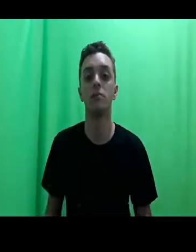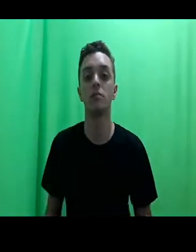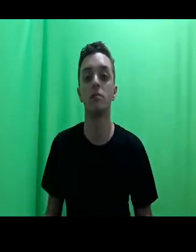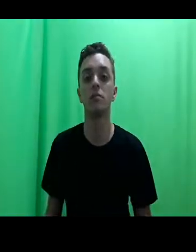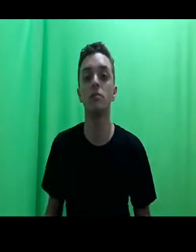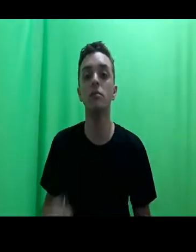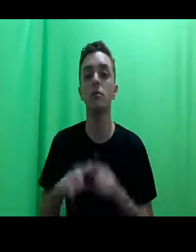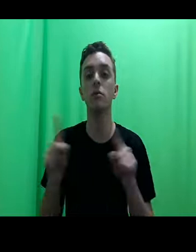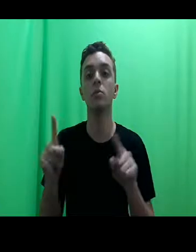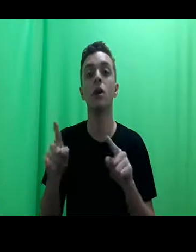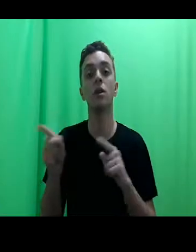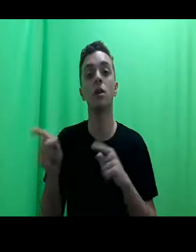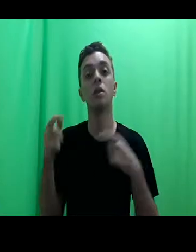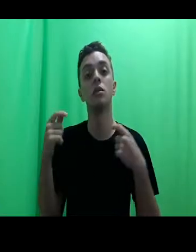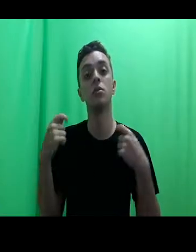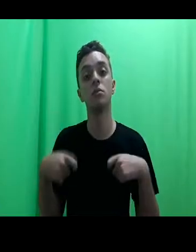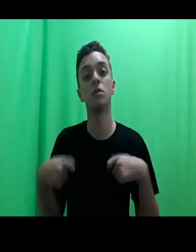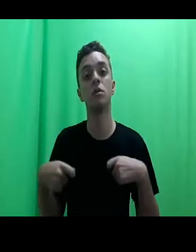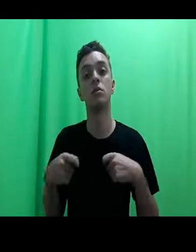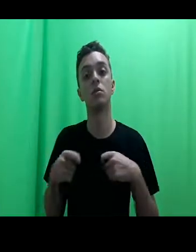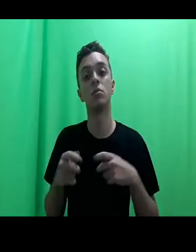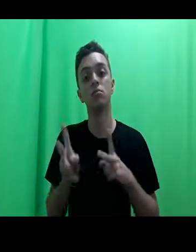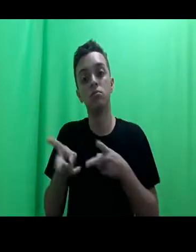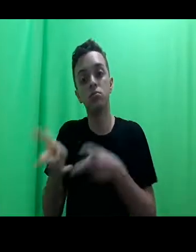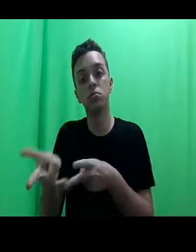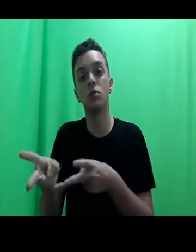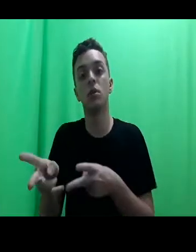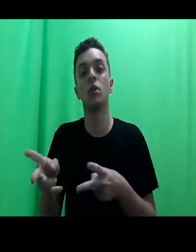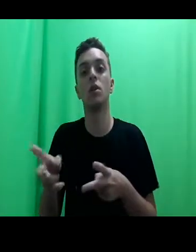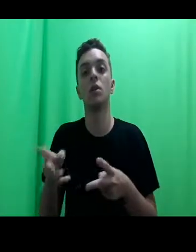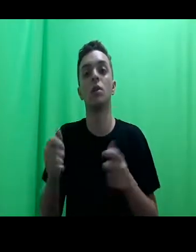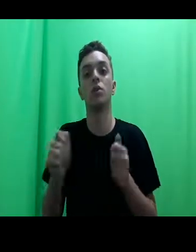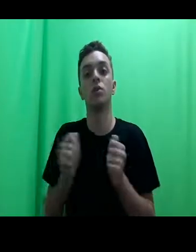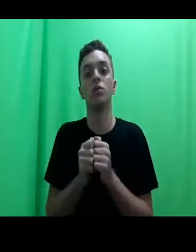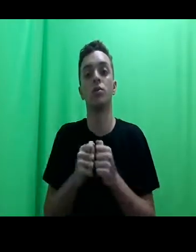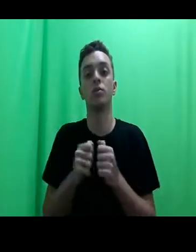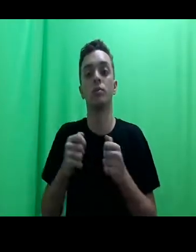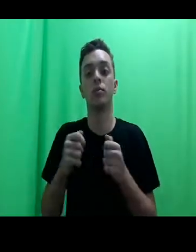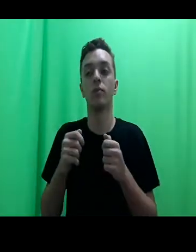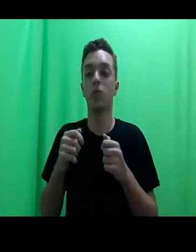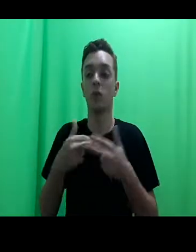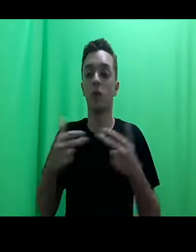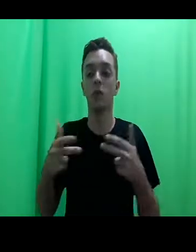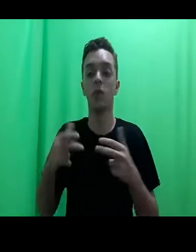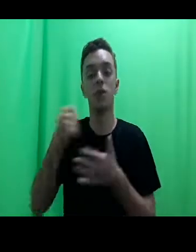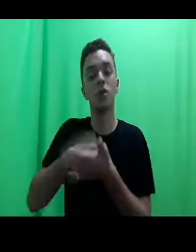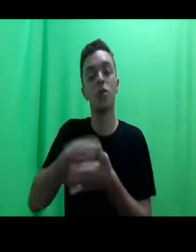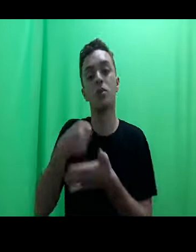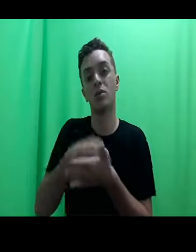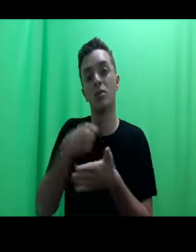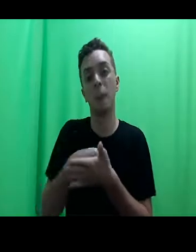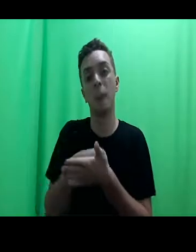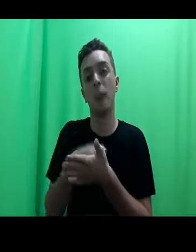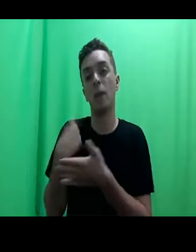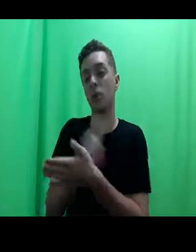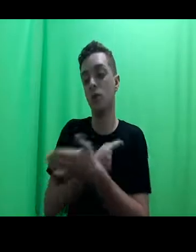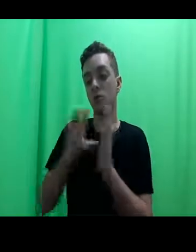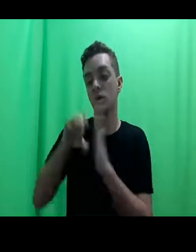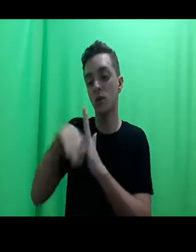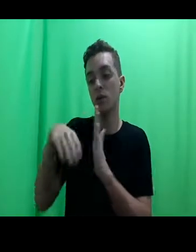eles devem ser compreendidos a partir das perspectivas das lutas, e que são também